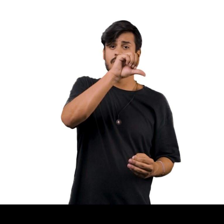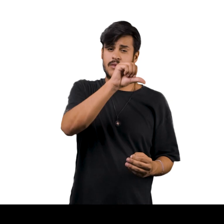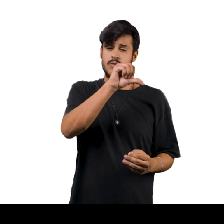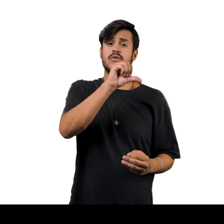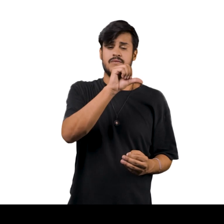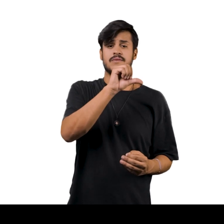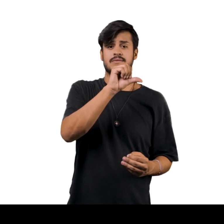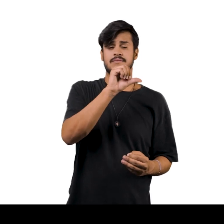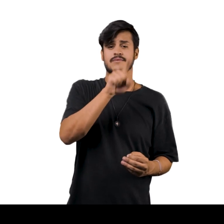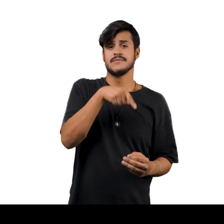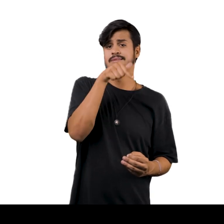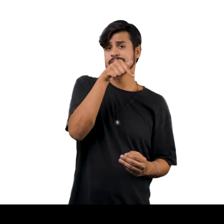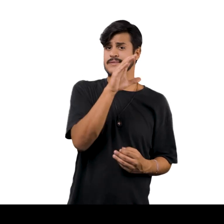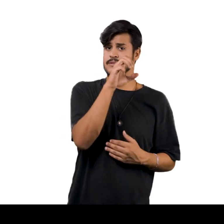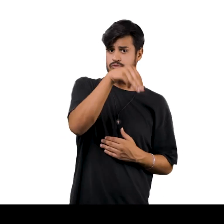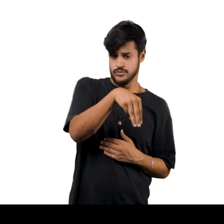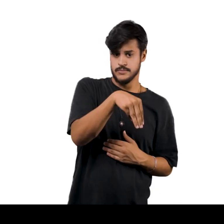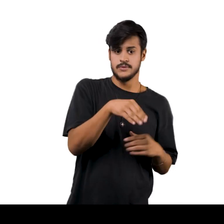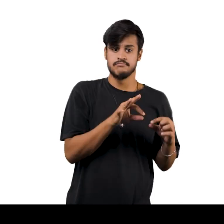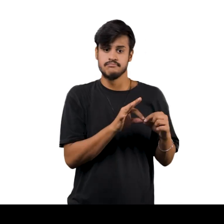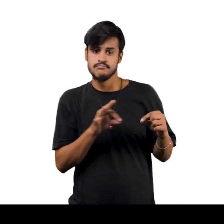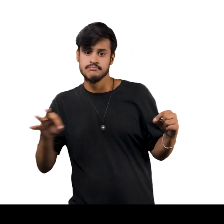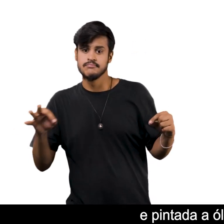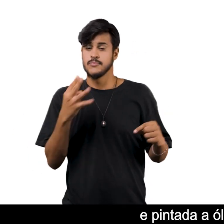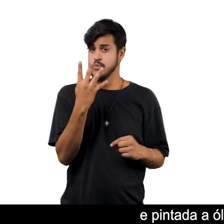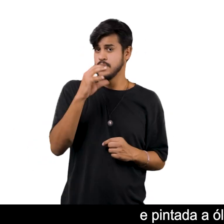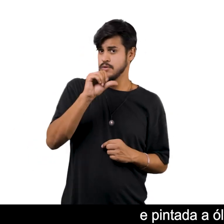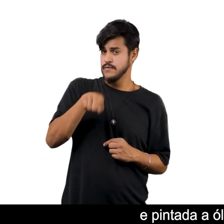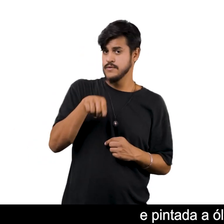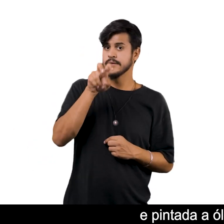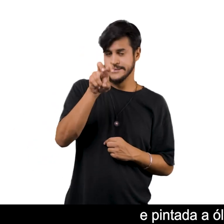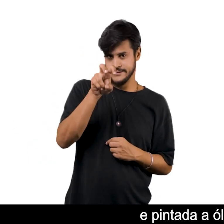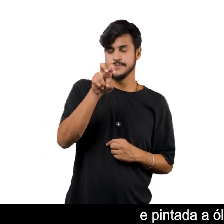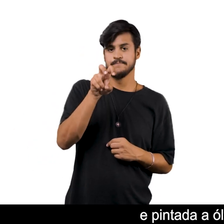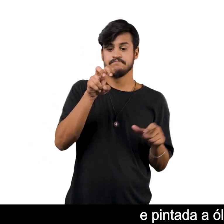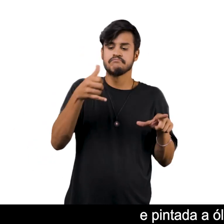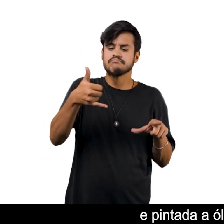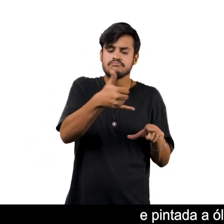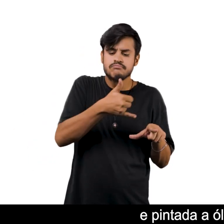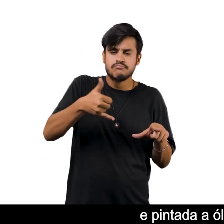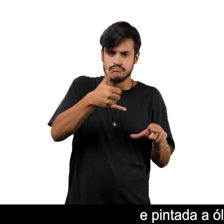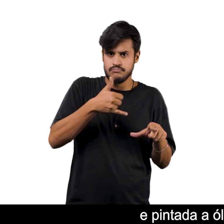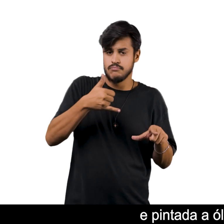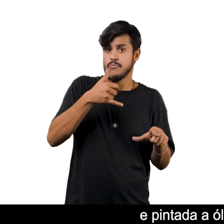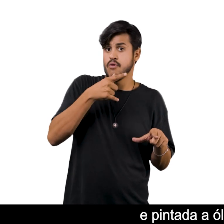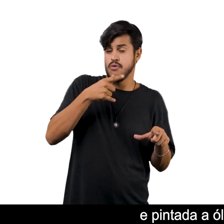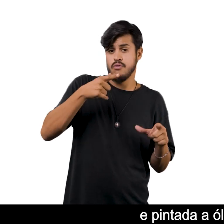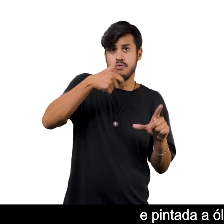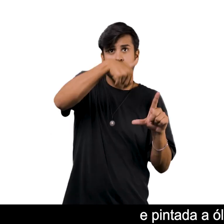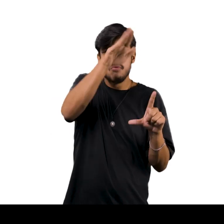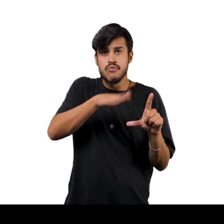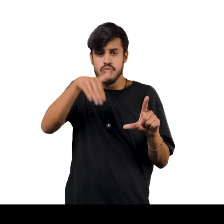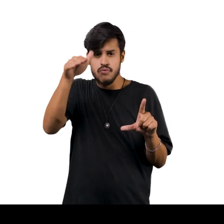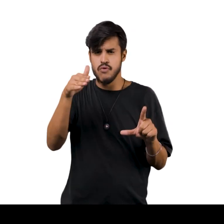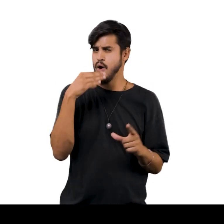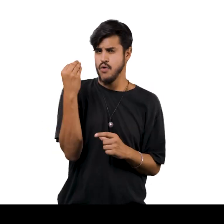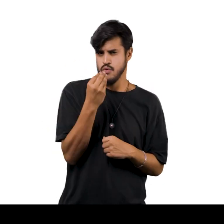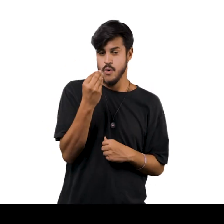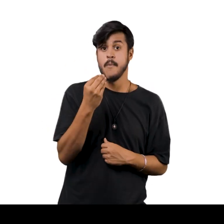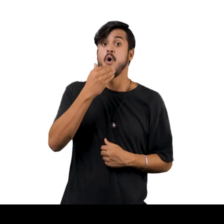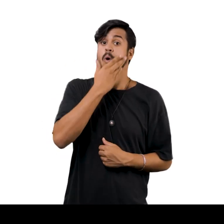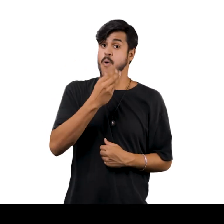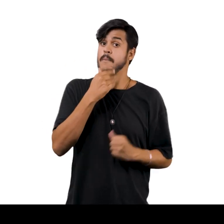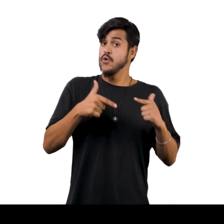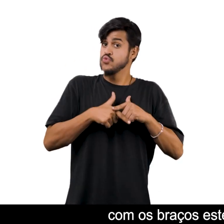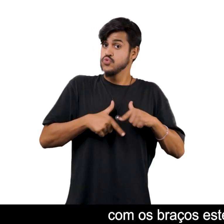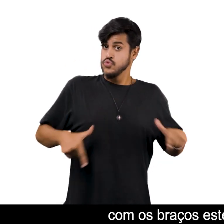49,5 de largura E pintada a óleo sobre tela Retrata um homem nu Visto de